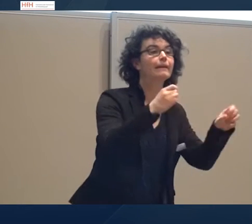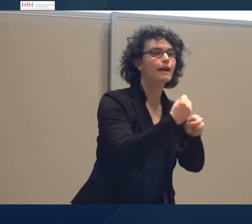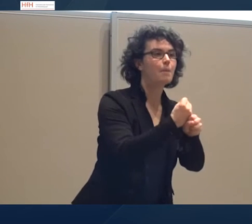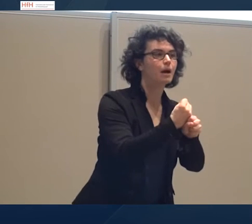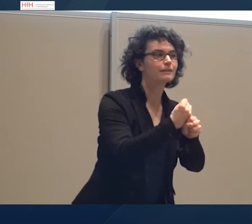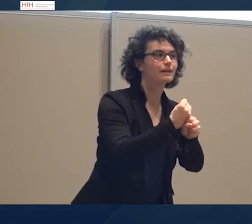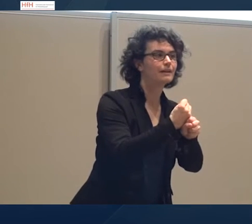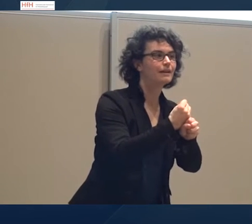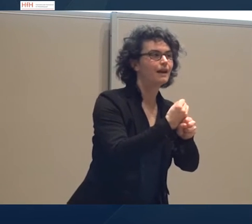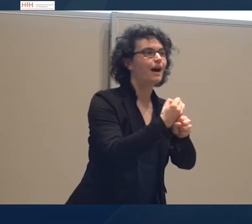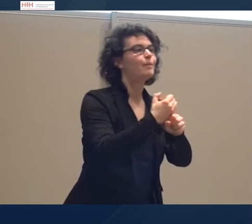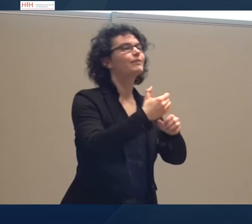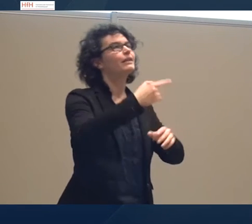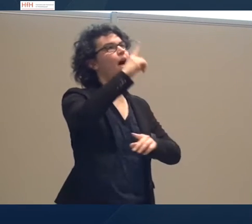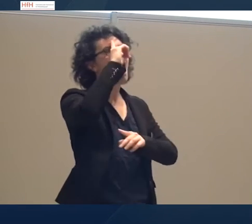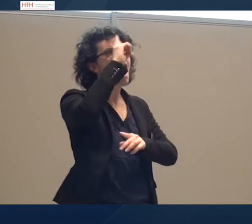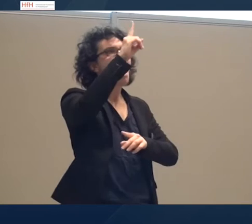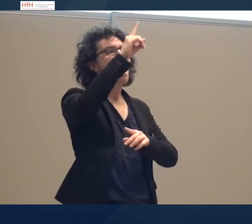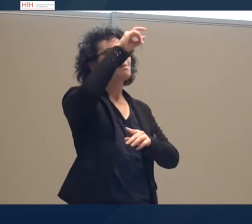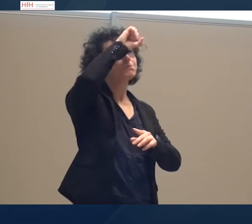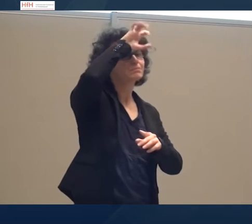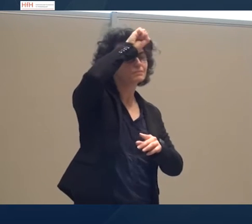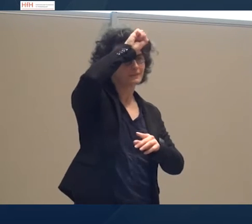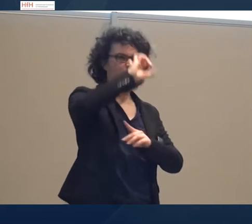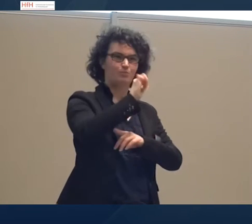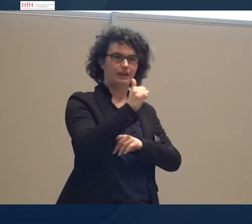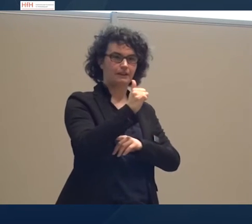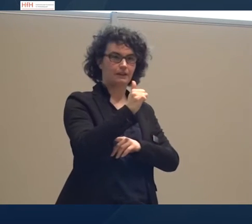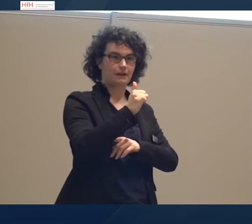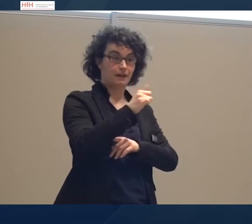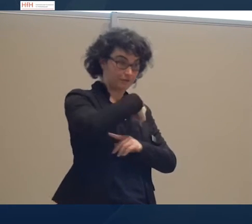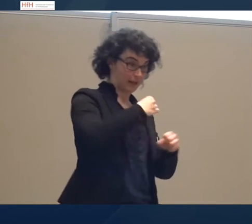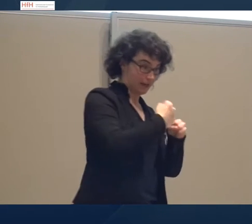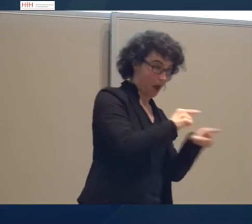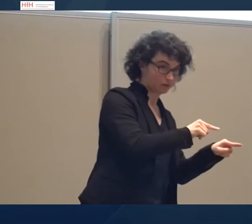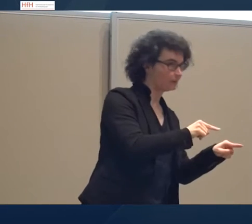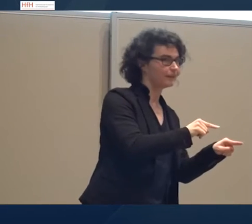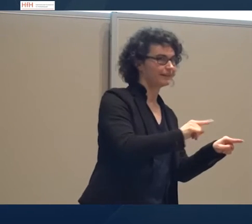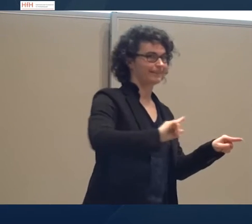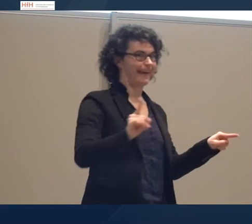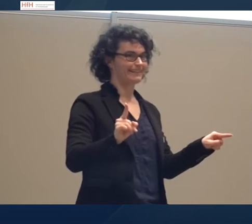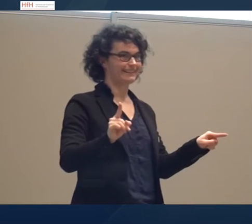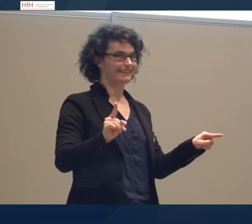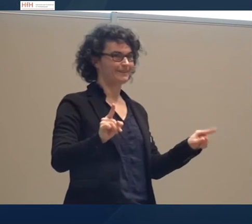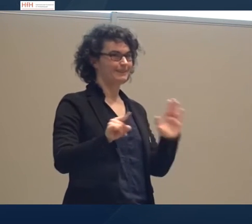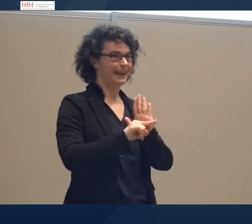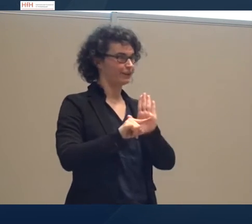erhellend und deswegen habe ich diesen Weg gewählt. Also, Ex negativo. Stellen Sie sich einmal vor,